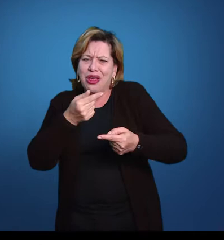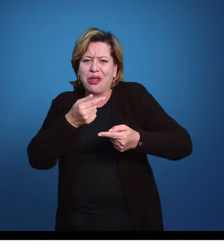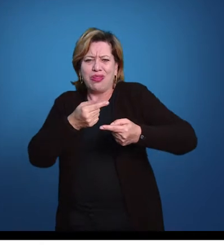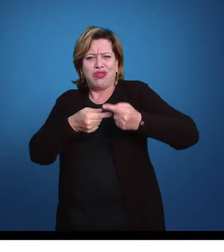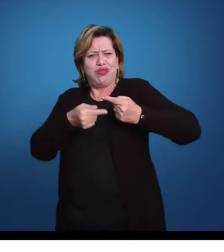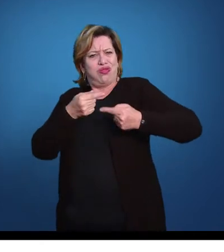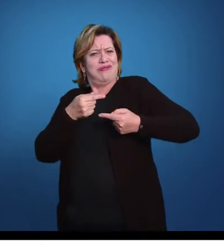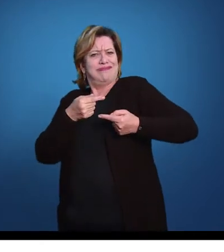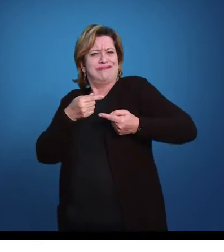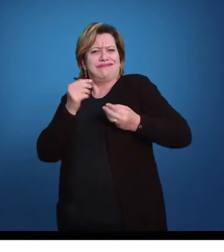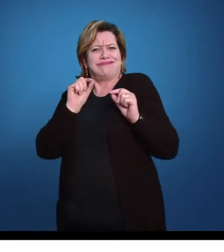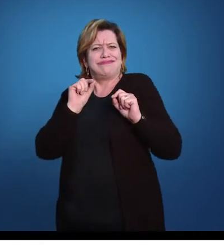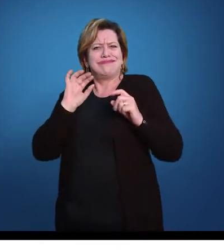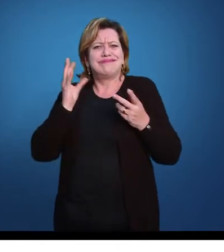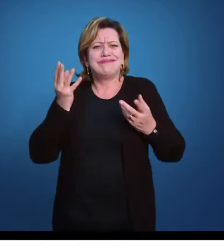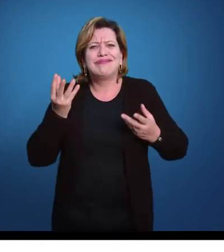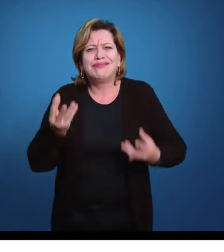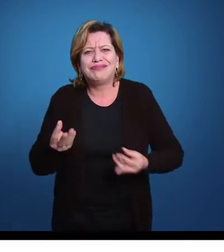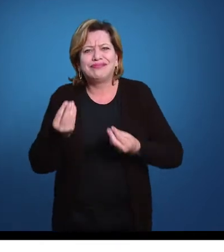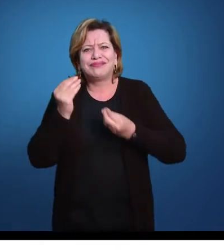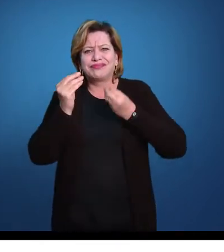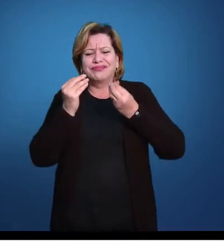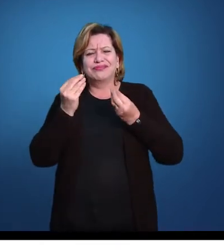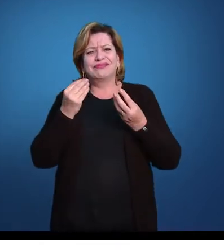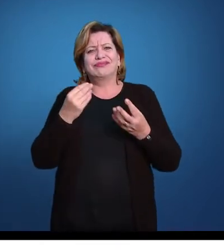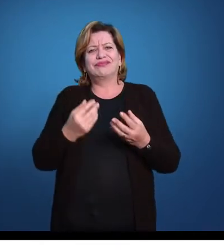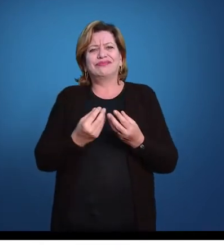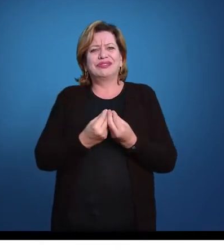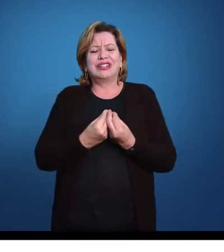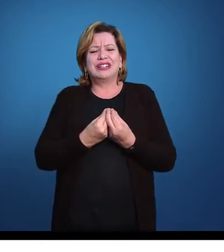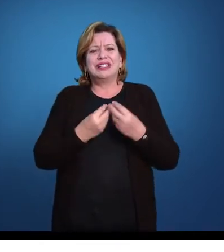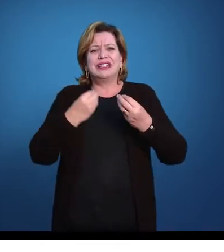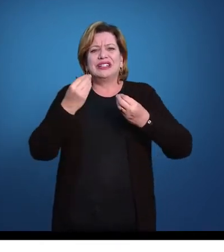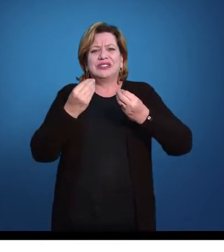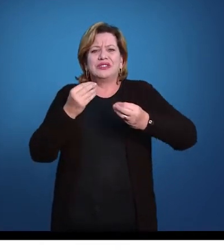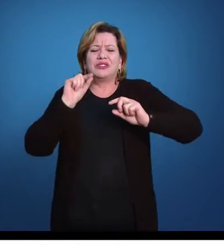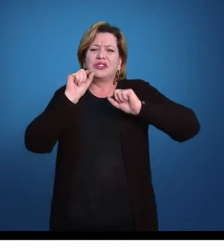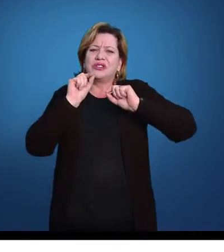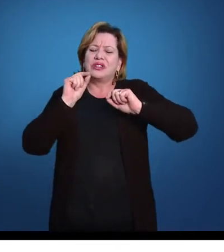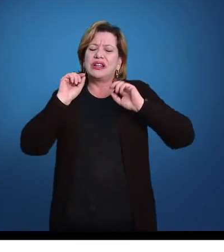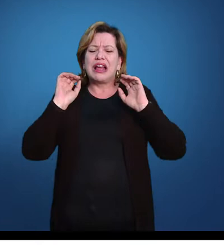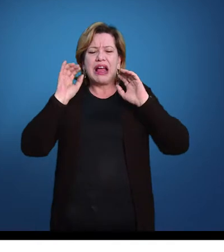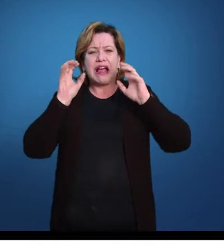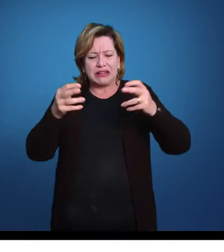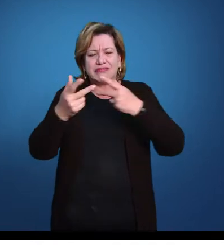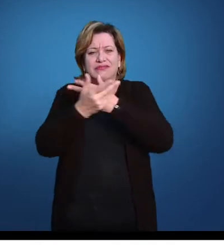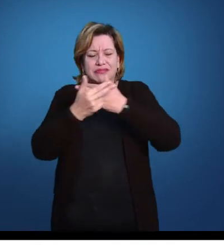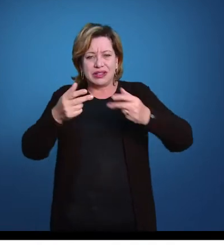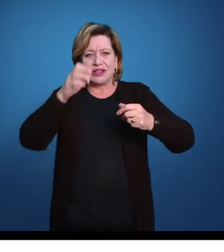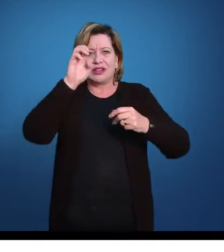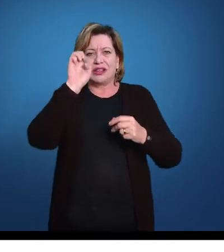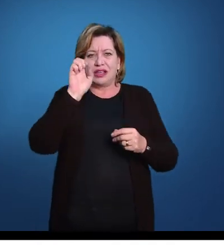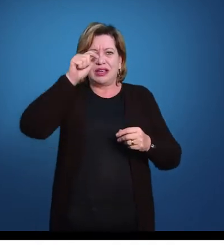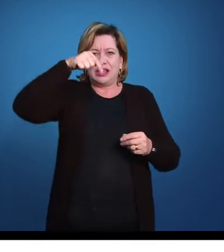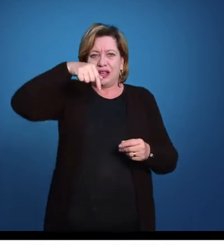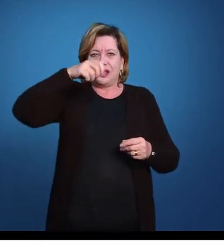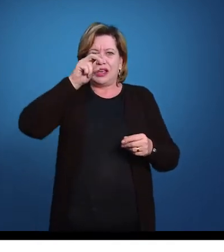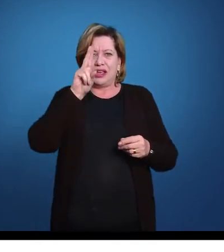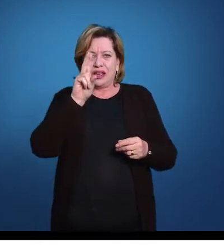essa situação de se tornar radiais. Então, esses animais, a larva deles é um organismo